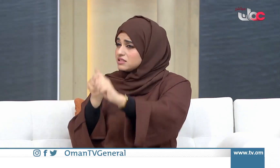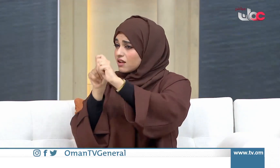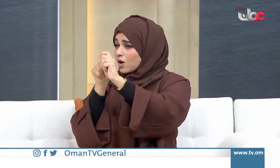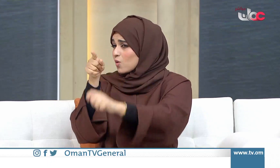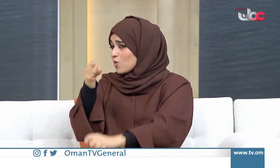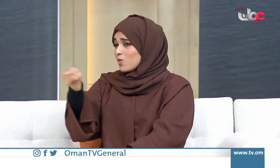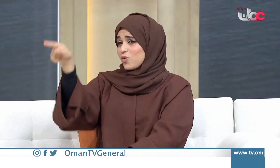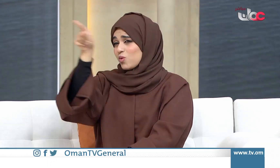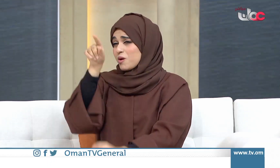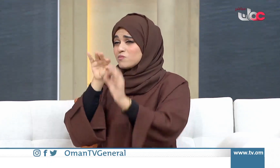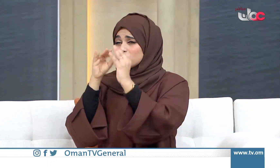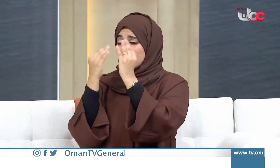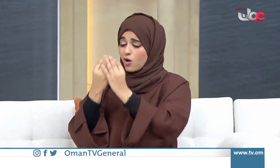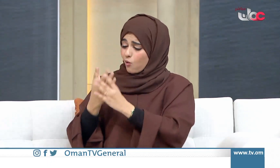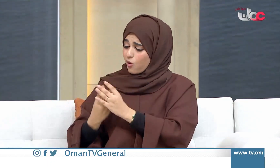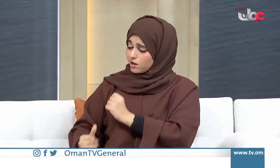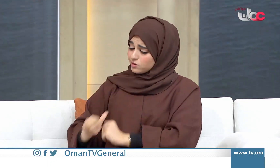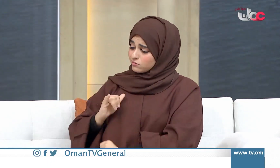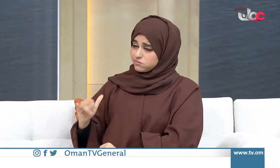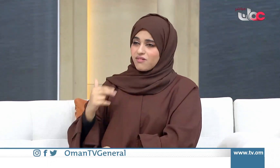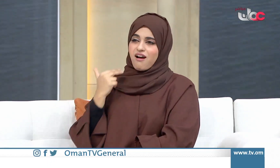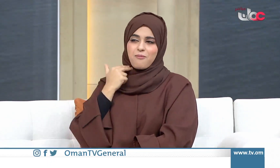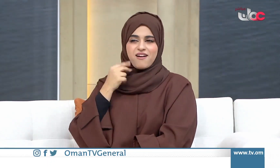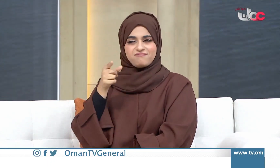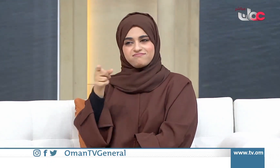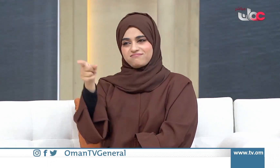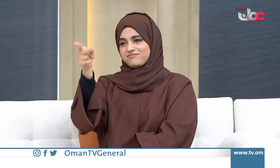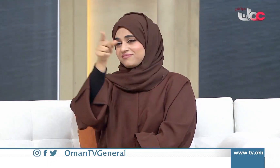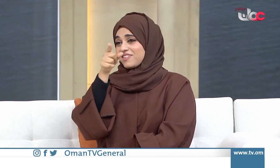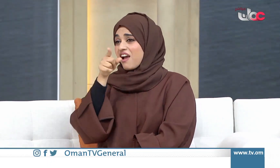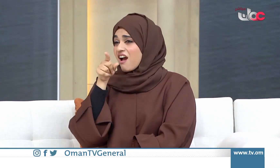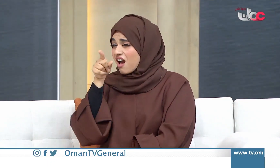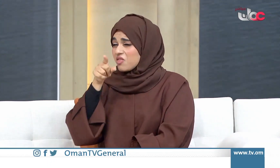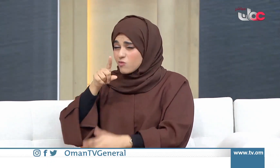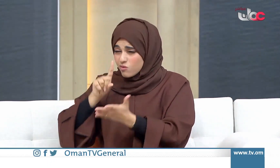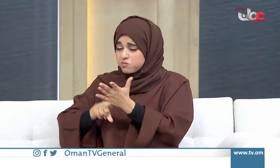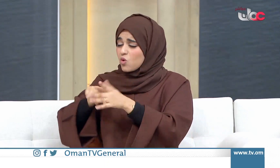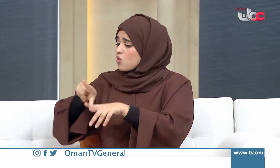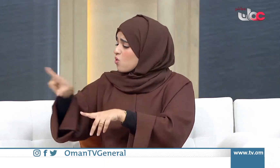أو الأطفال أو أبنائك من ذوي الإعاقة السامعية معك أنت كأب أو أم